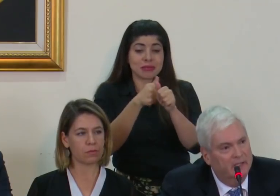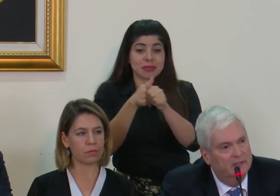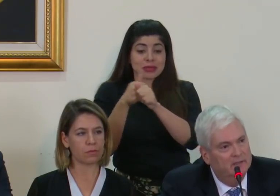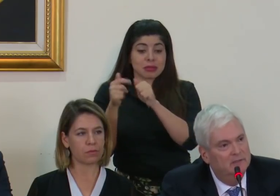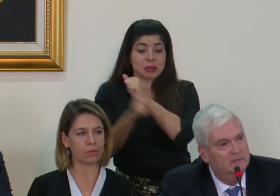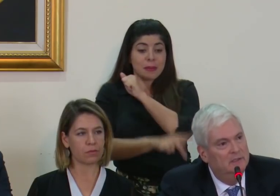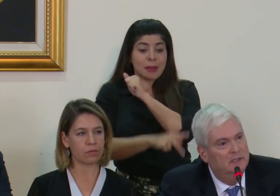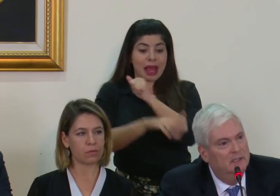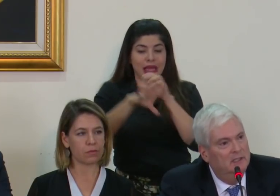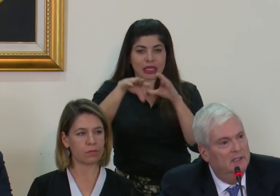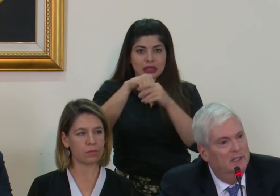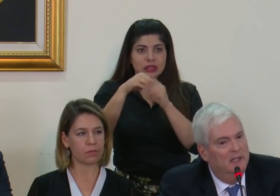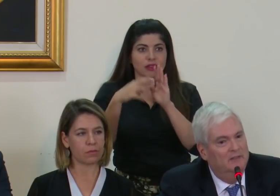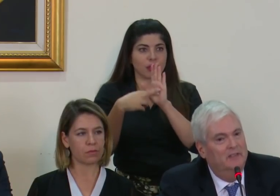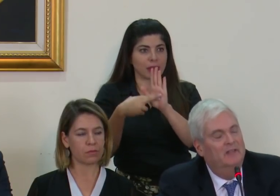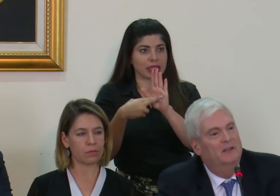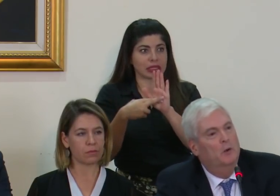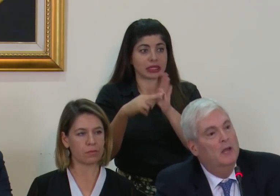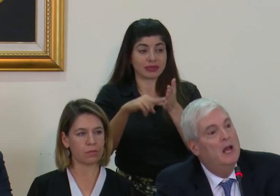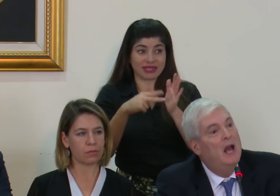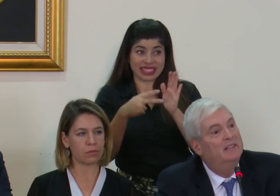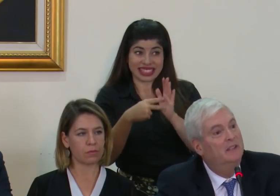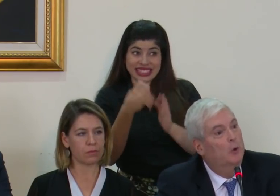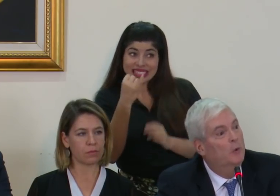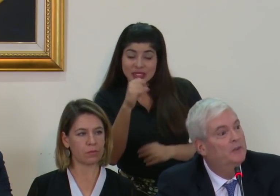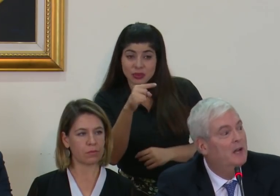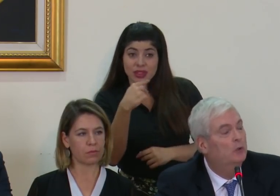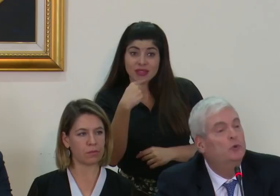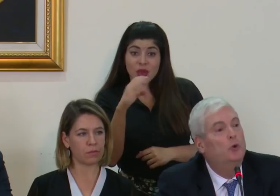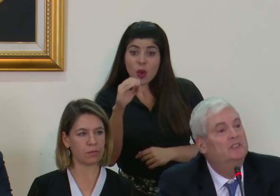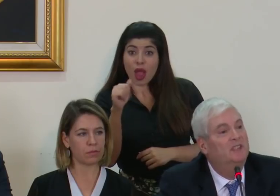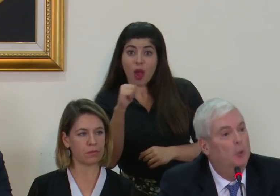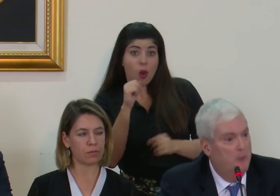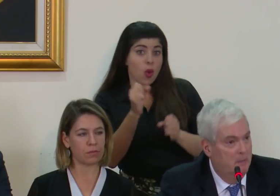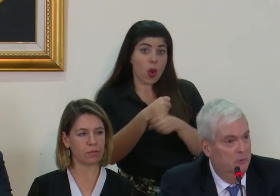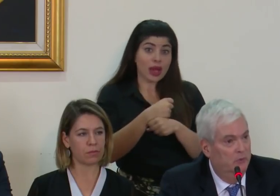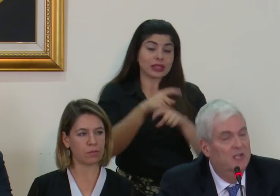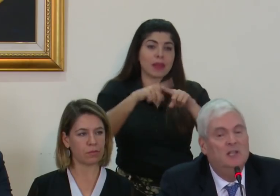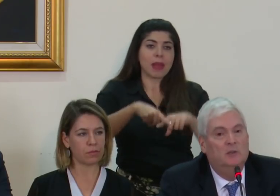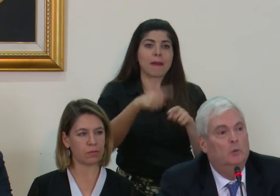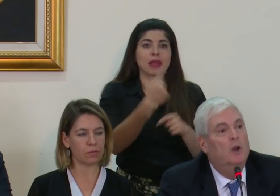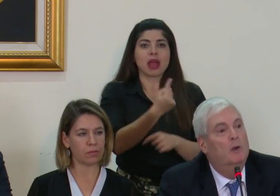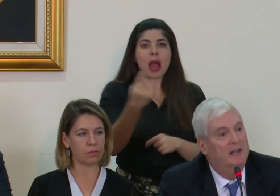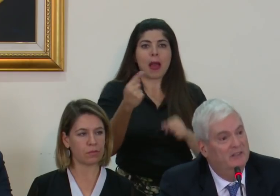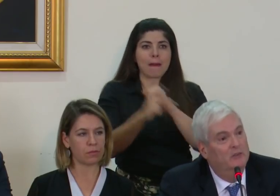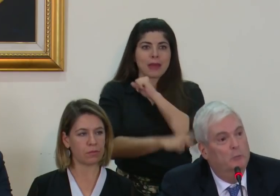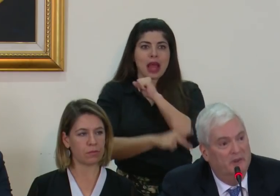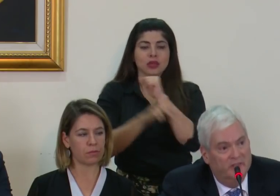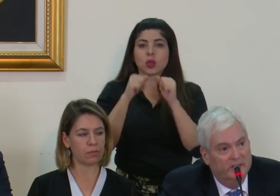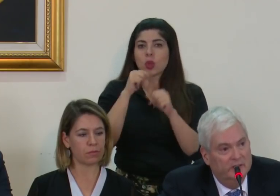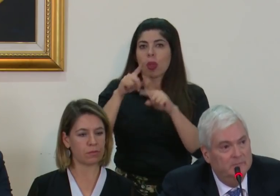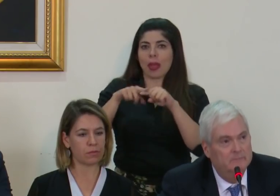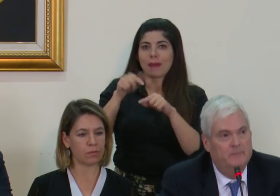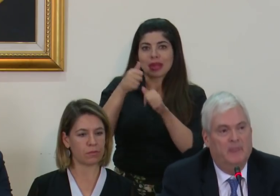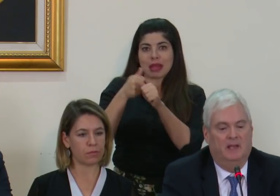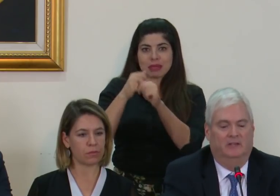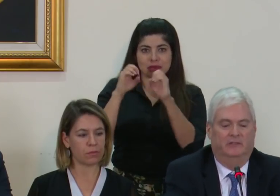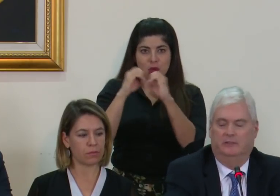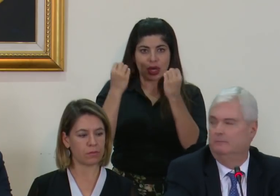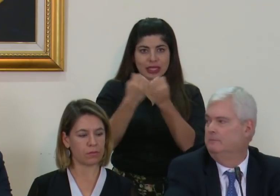quieren que sea. Así es que si la OEA hace o no hace algo son los Estados miembros, no es la organización per se.